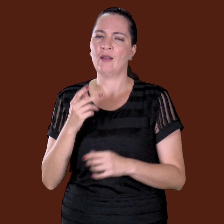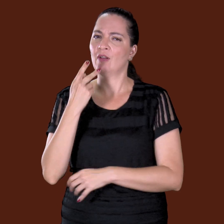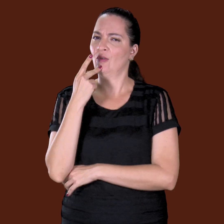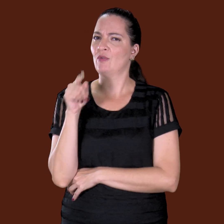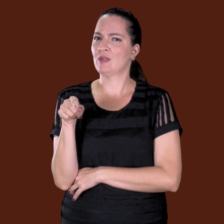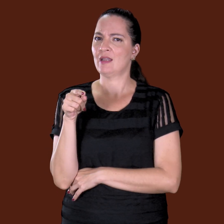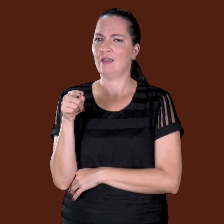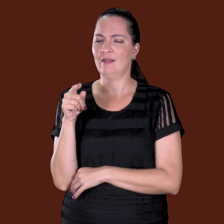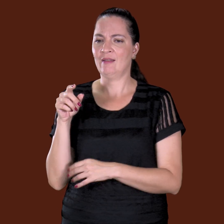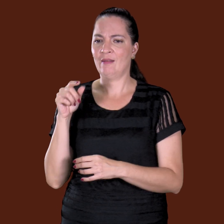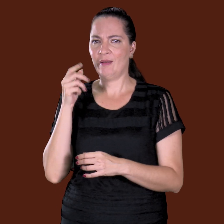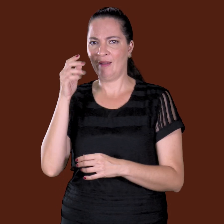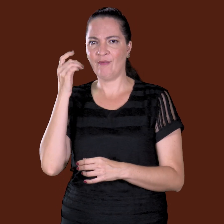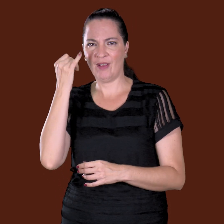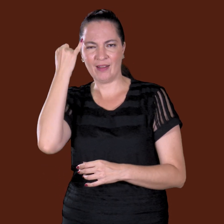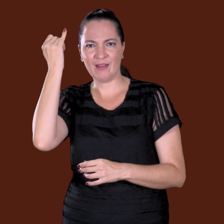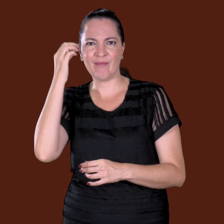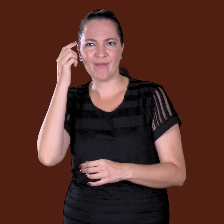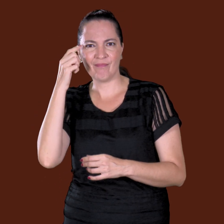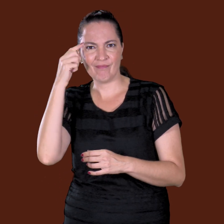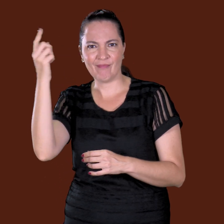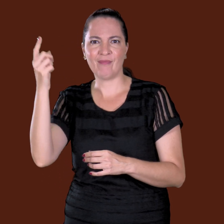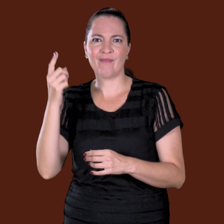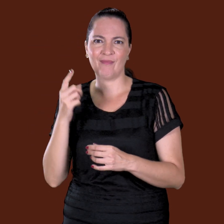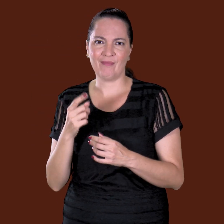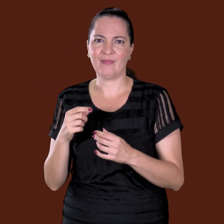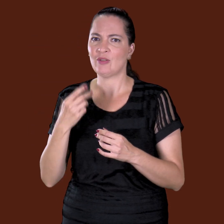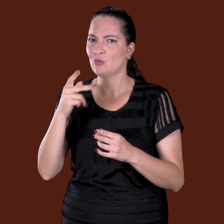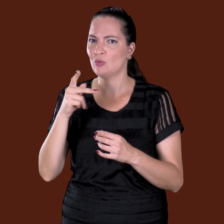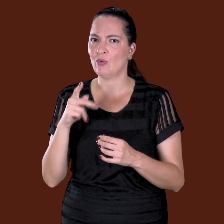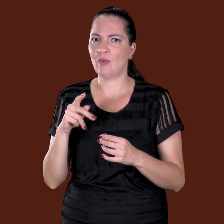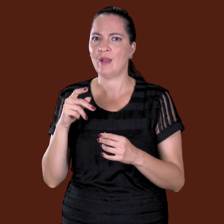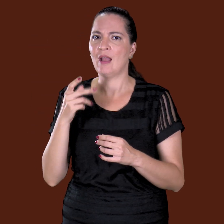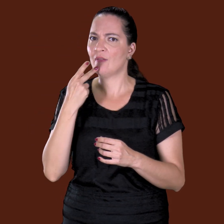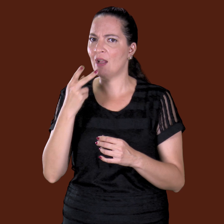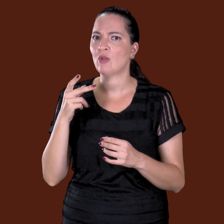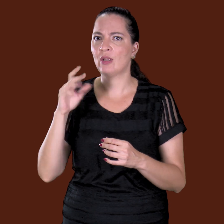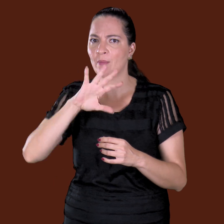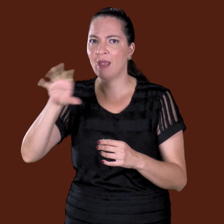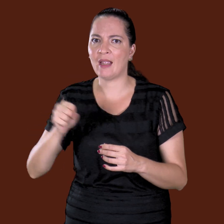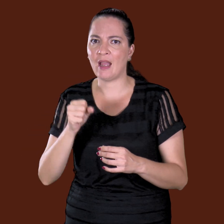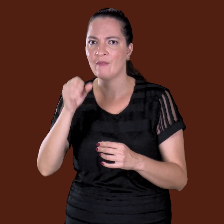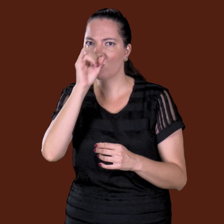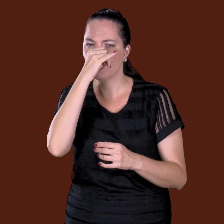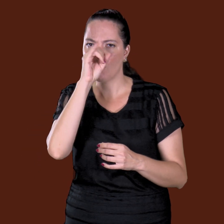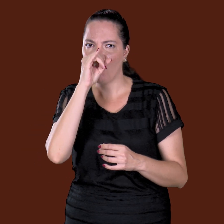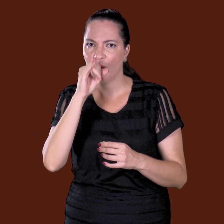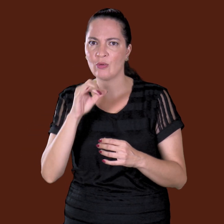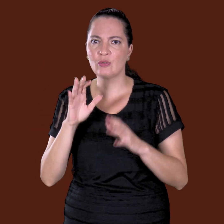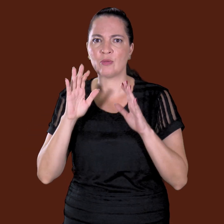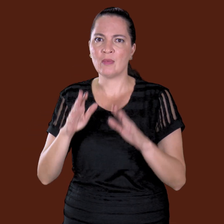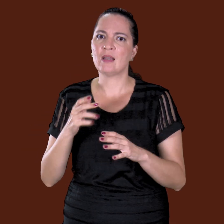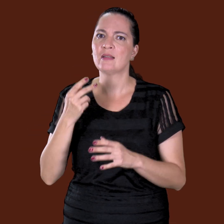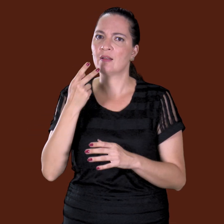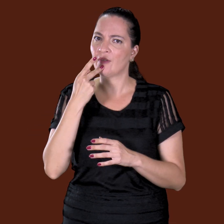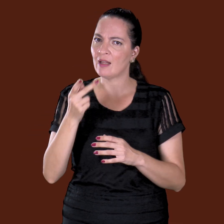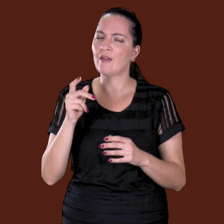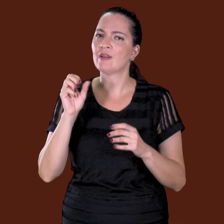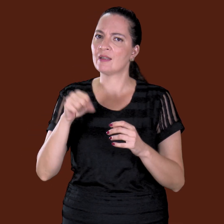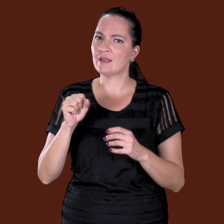não sei. Aí a Alemã, outro dia eu voltei lá e falei, Tia, eu vou embora daqui. É um homem grande, um homem que parece mulher e um pequenininho,